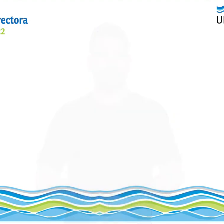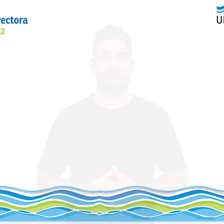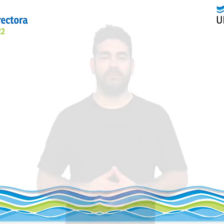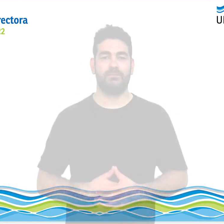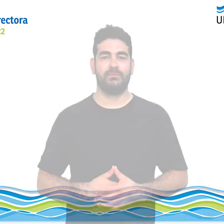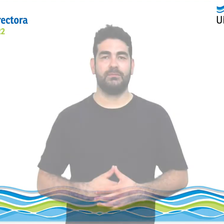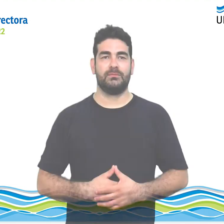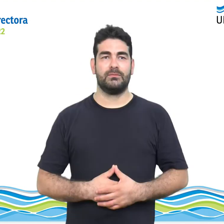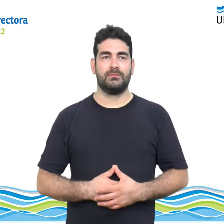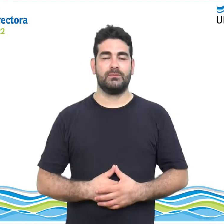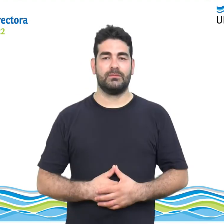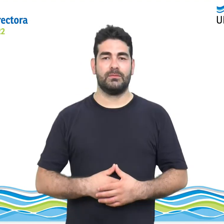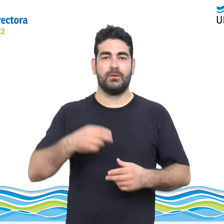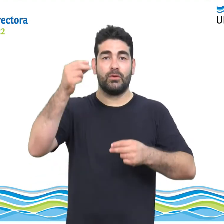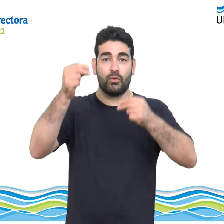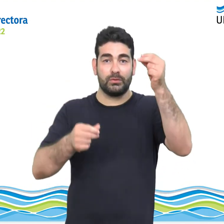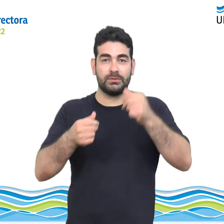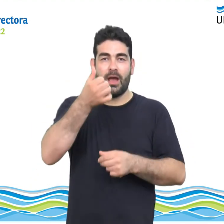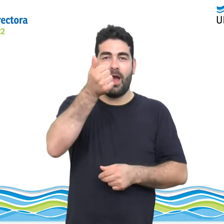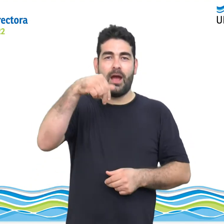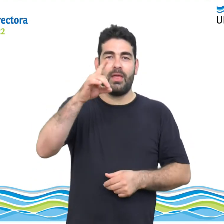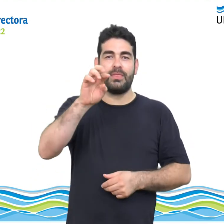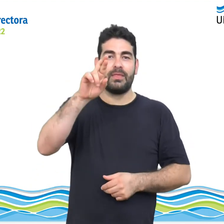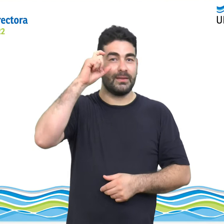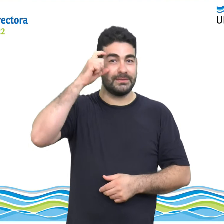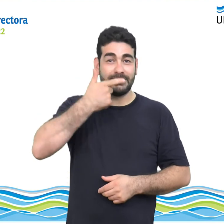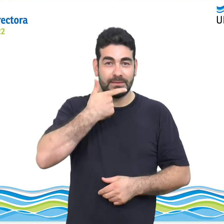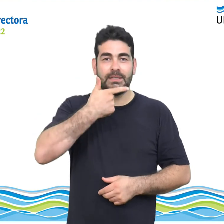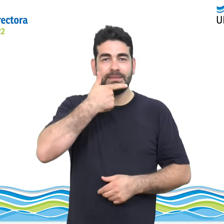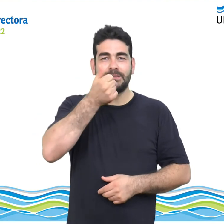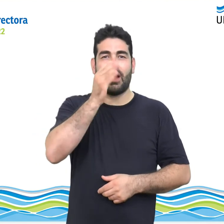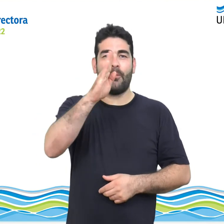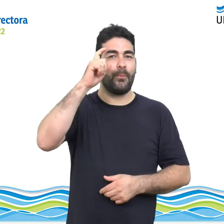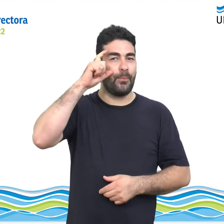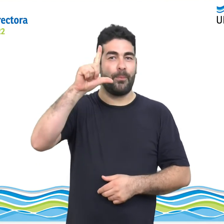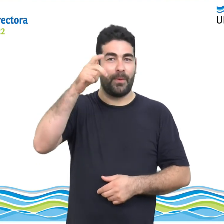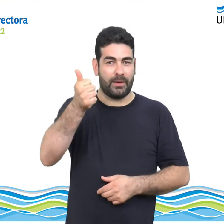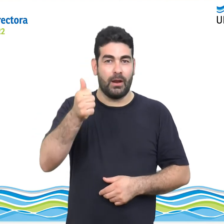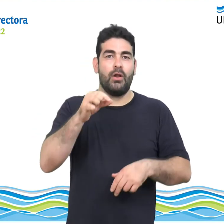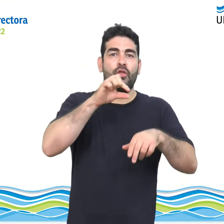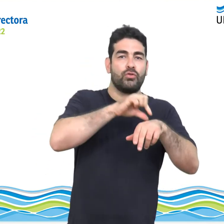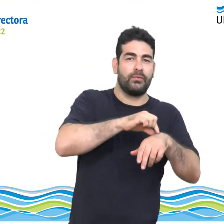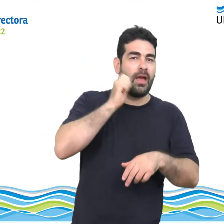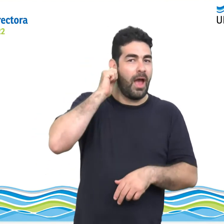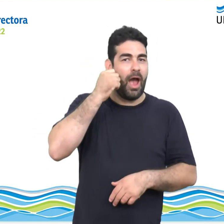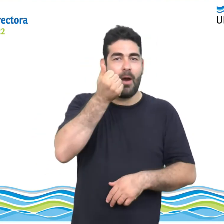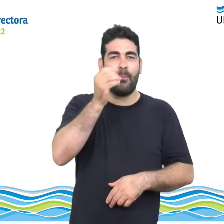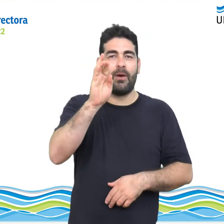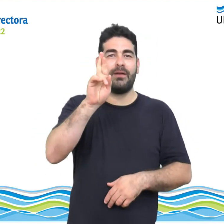El contador Andresa Vela y la doctora Gabriela Andretich, electos